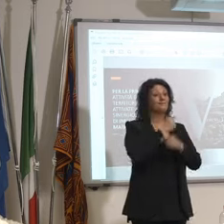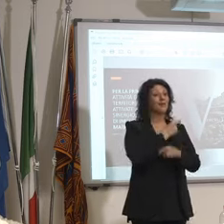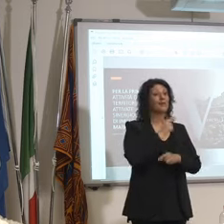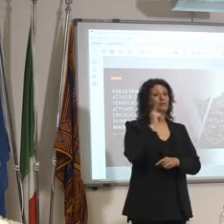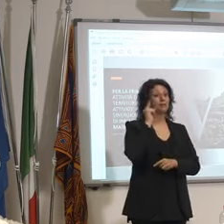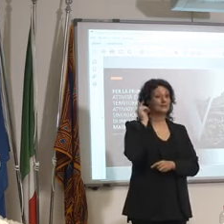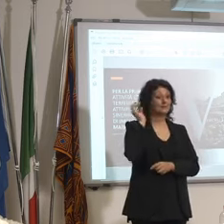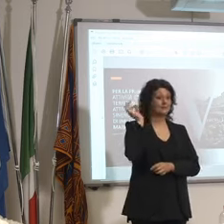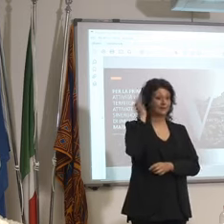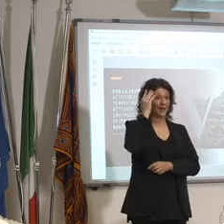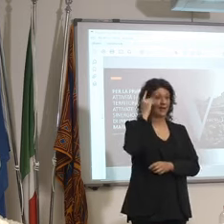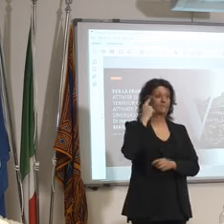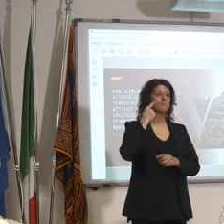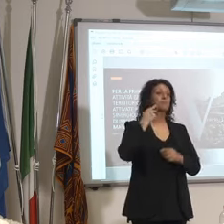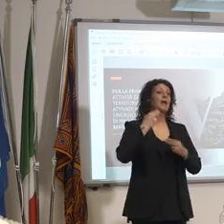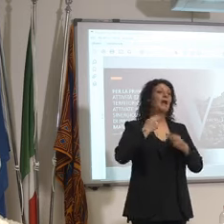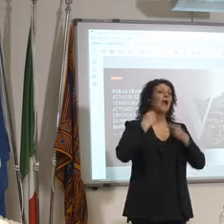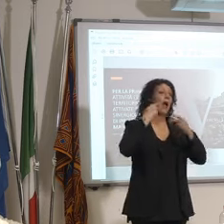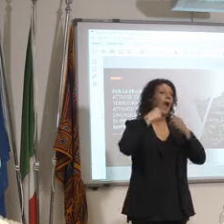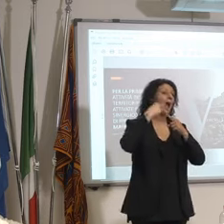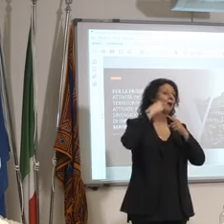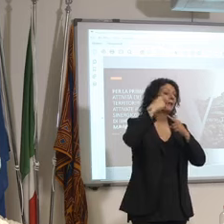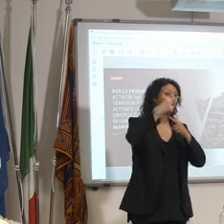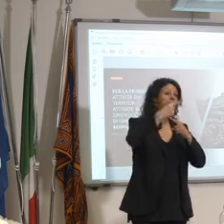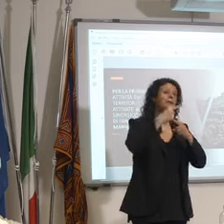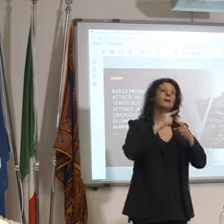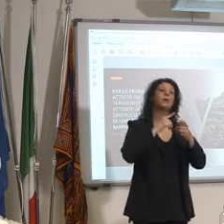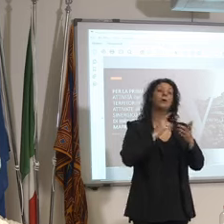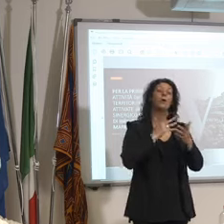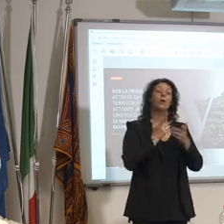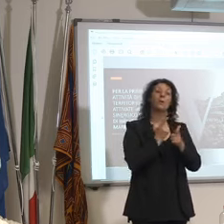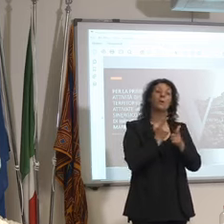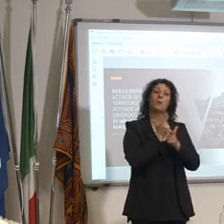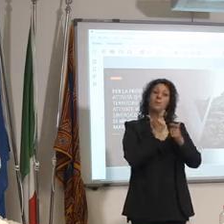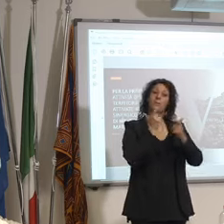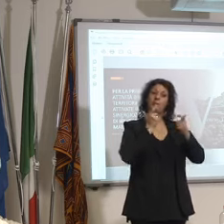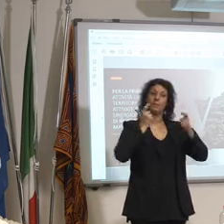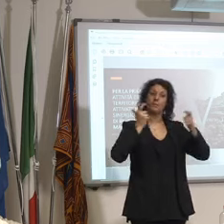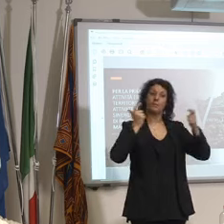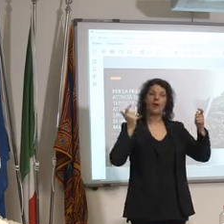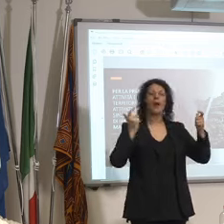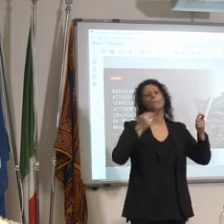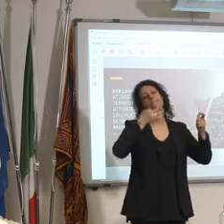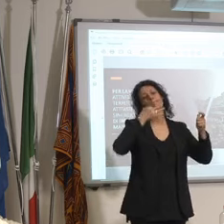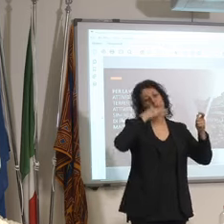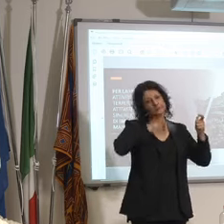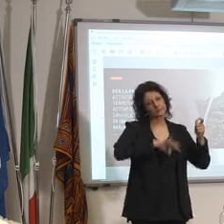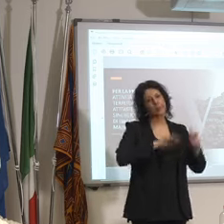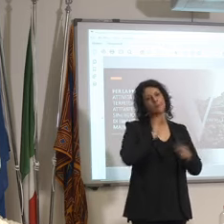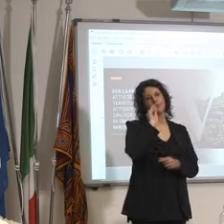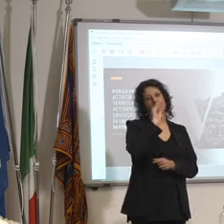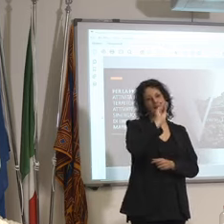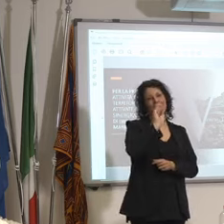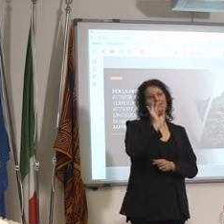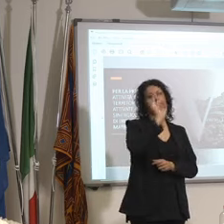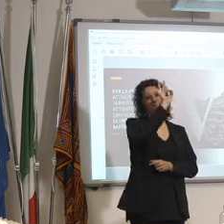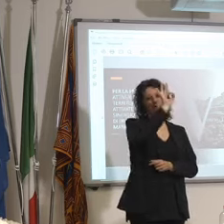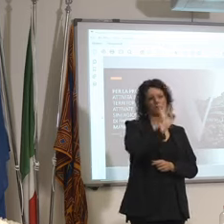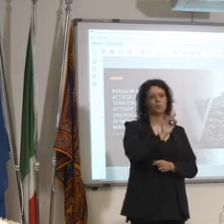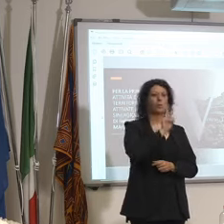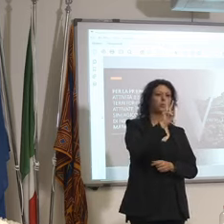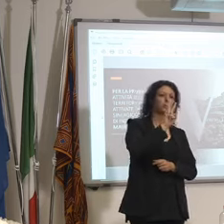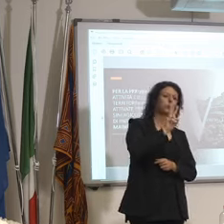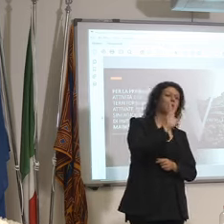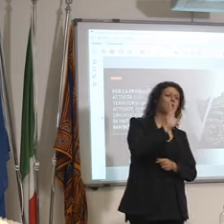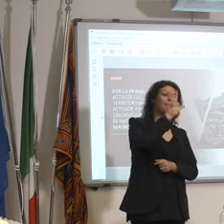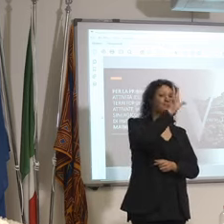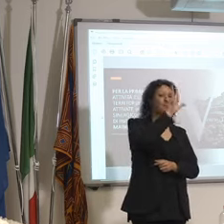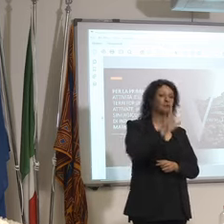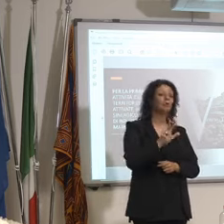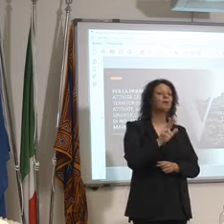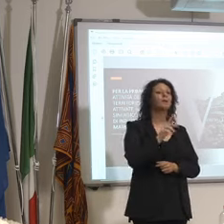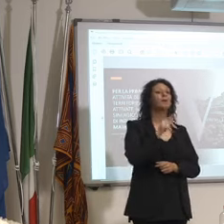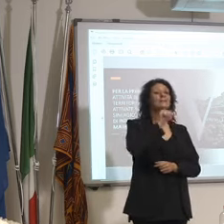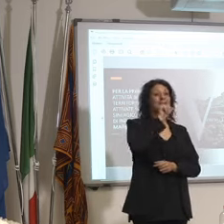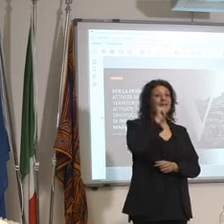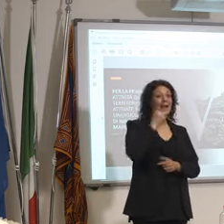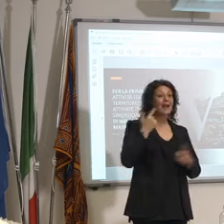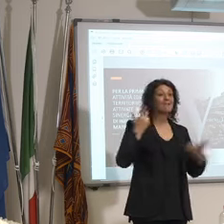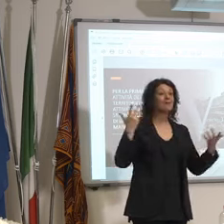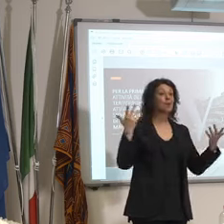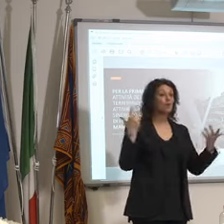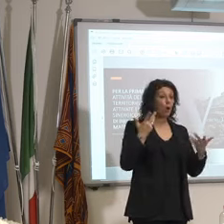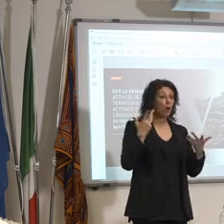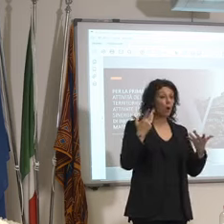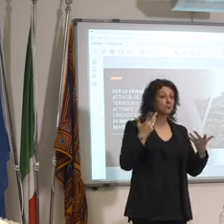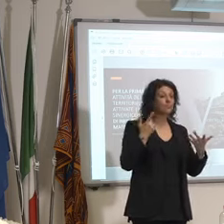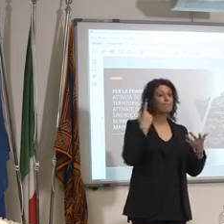potremmo chiedere una piccola percentuale tipo un 2-3% però lo reinvestiamo nella comunicazione cioè quello della